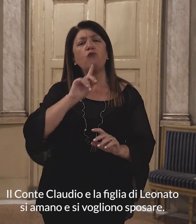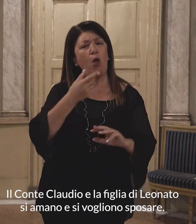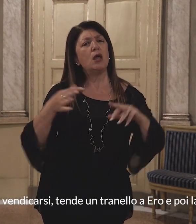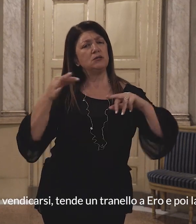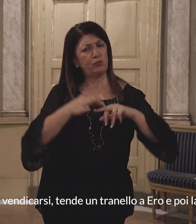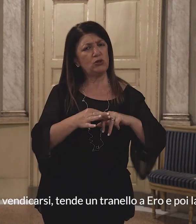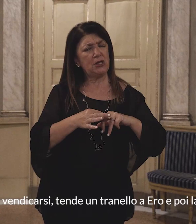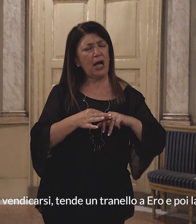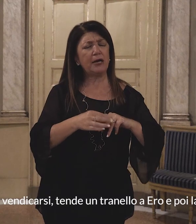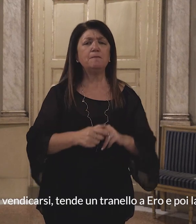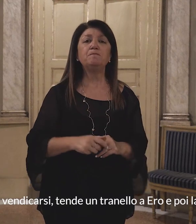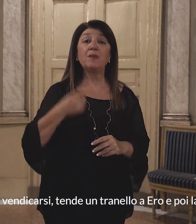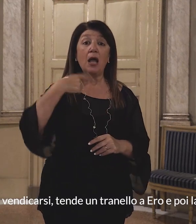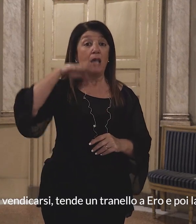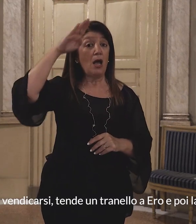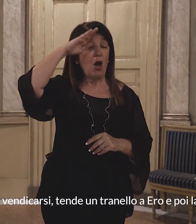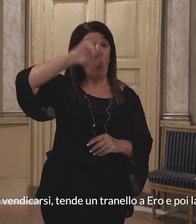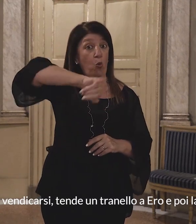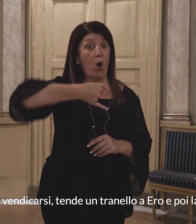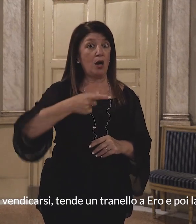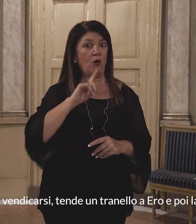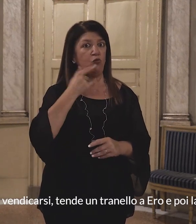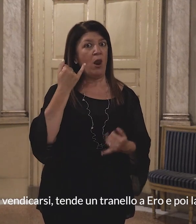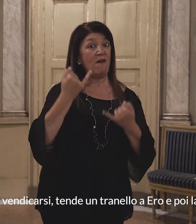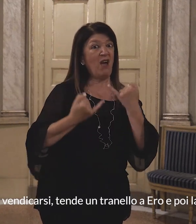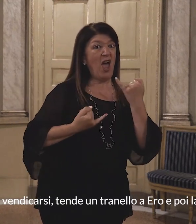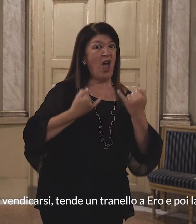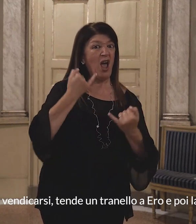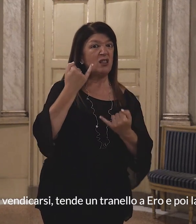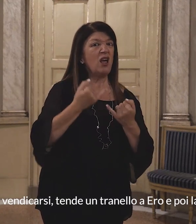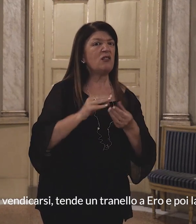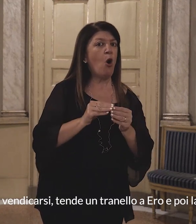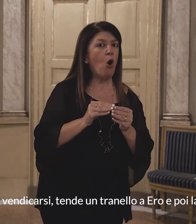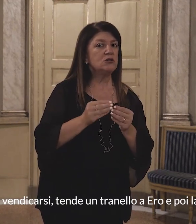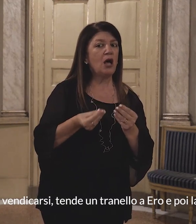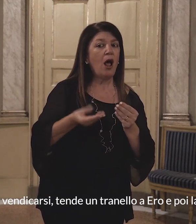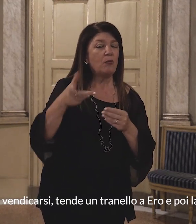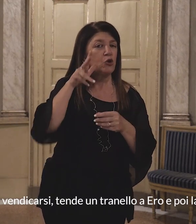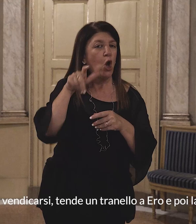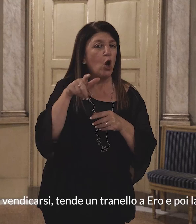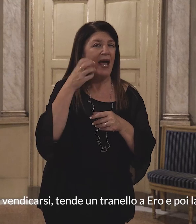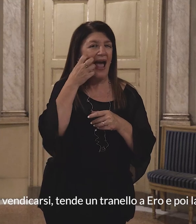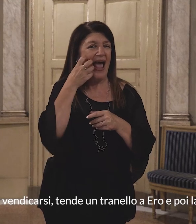Don Juan, per vendicarsi, tende un tranello a Ero e poi la sbugiarda.